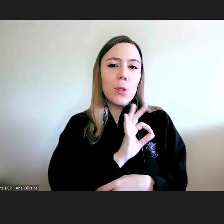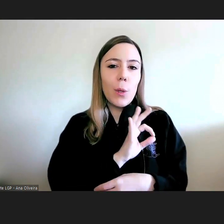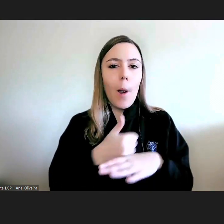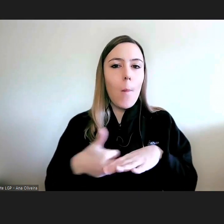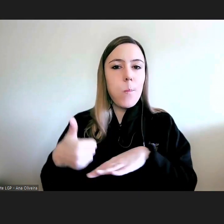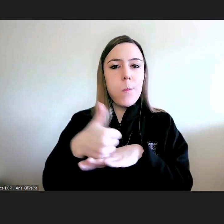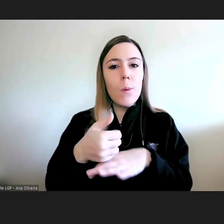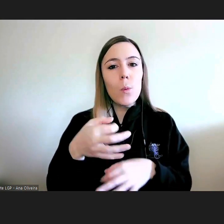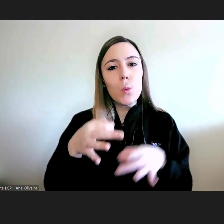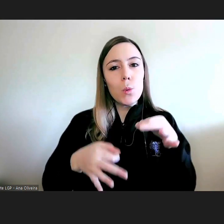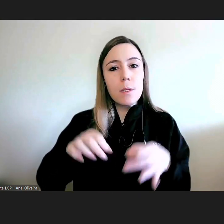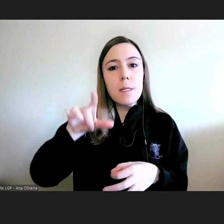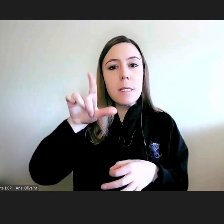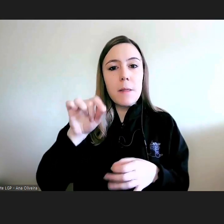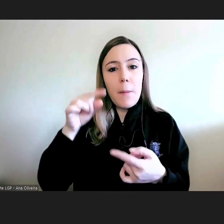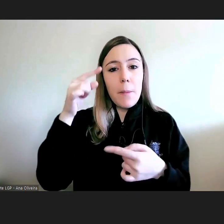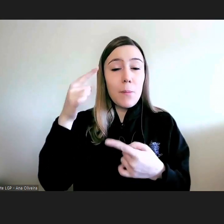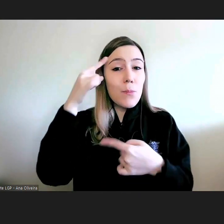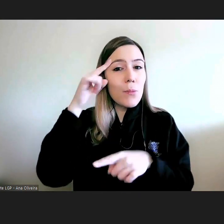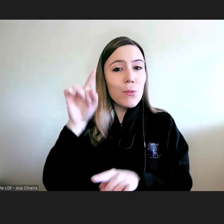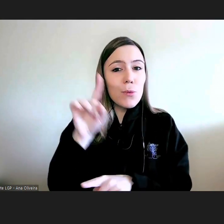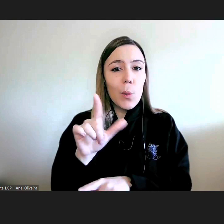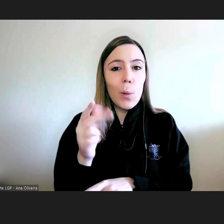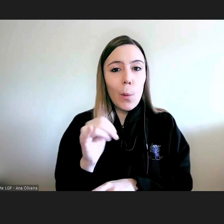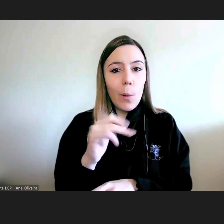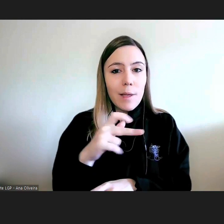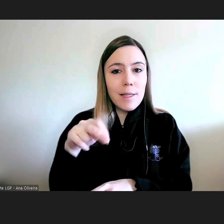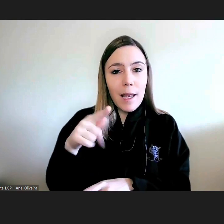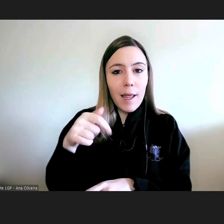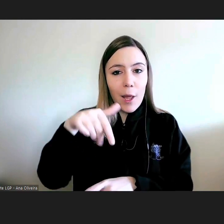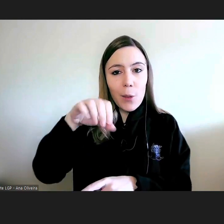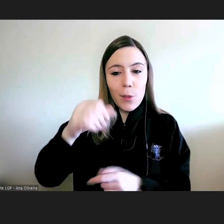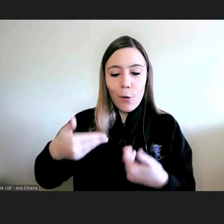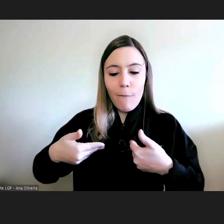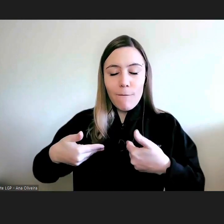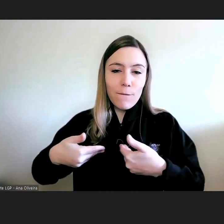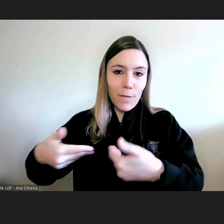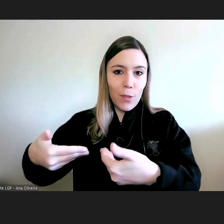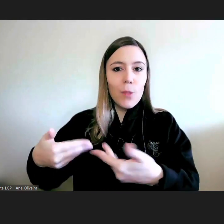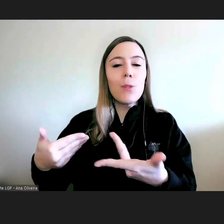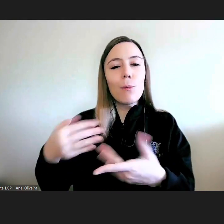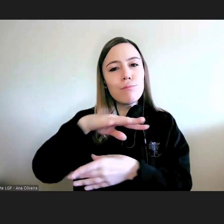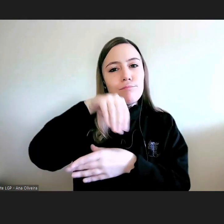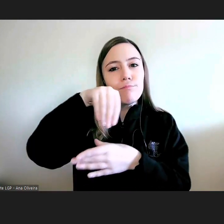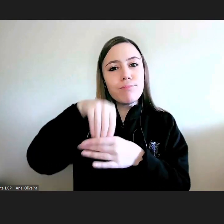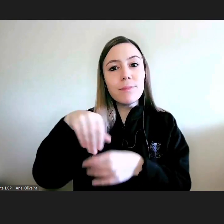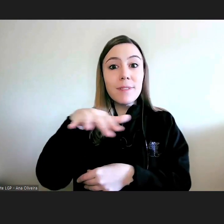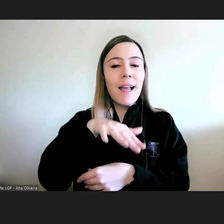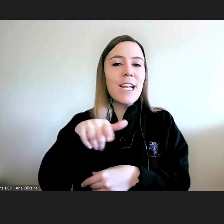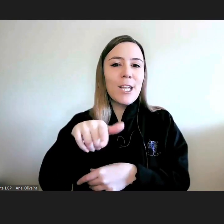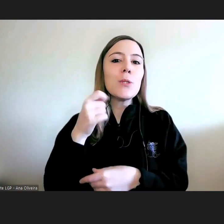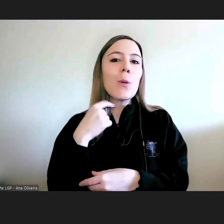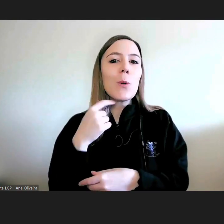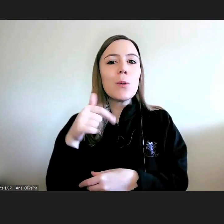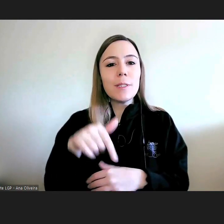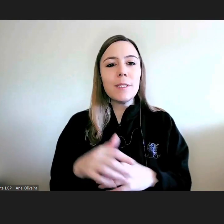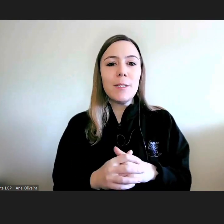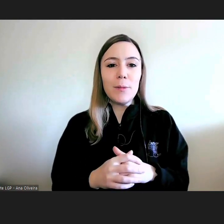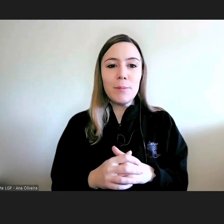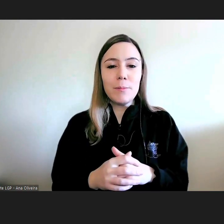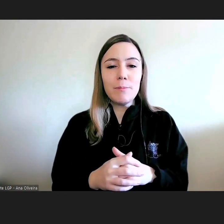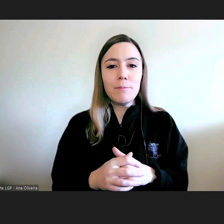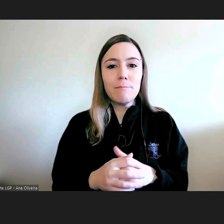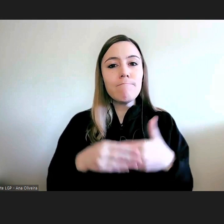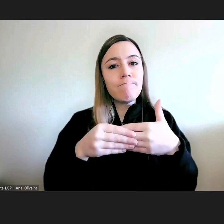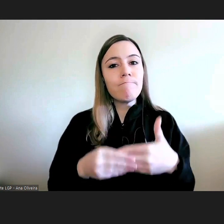na pessoa da professora Luísa Neto, o convite para integrar, de facto, esta ação de capacitação. Saúdo muito calorosamente